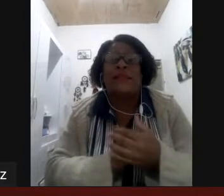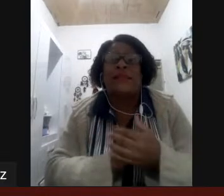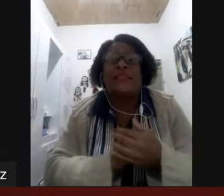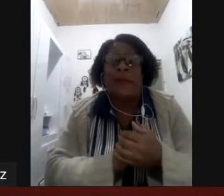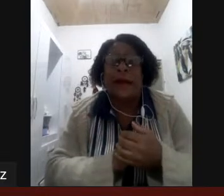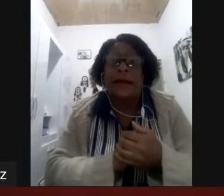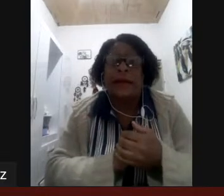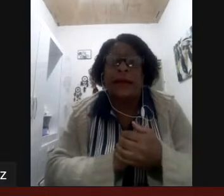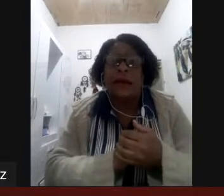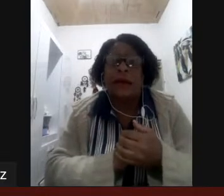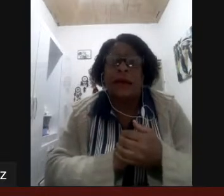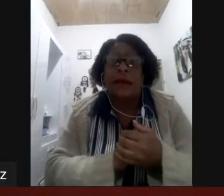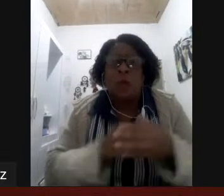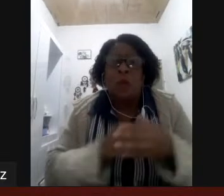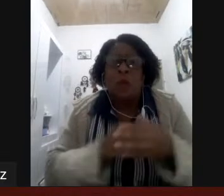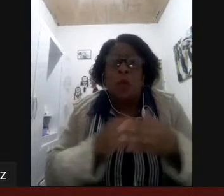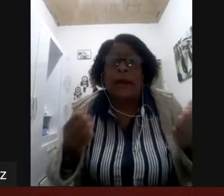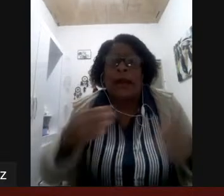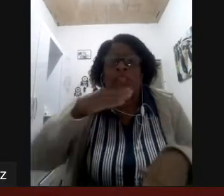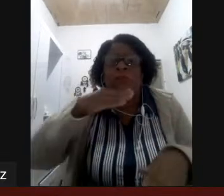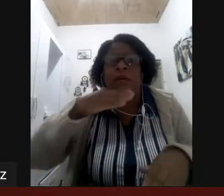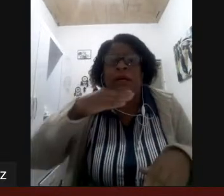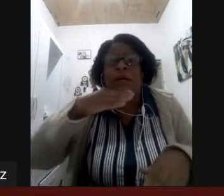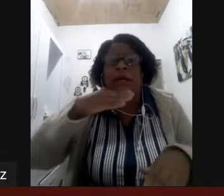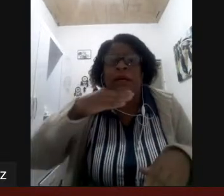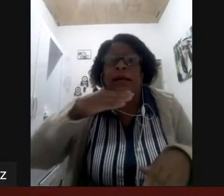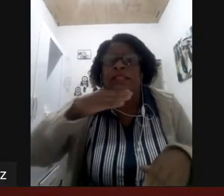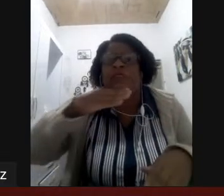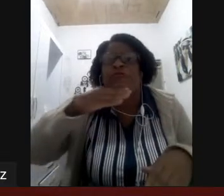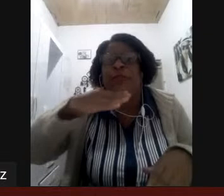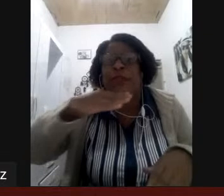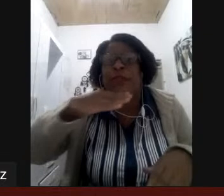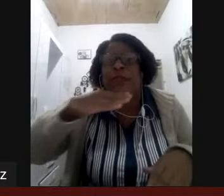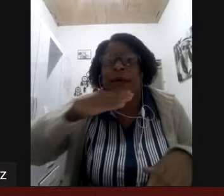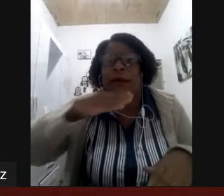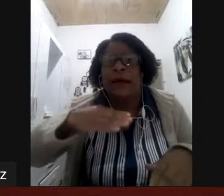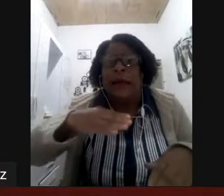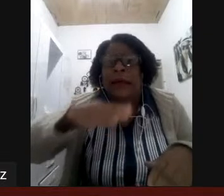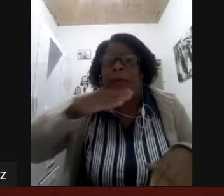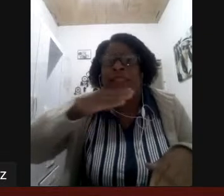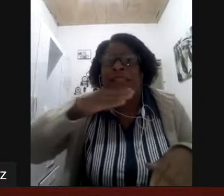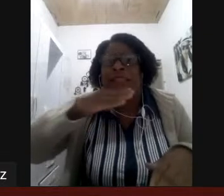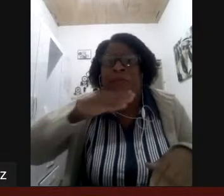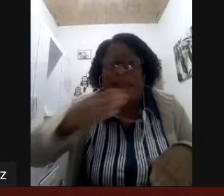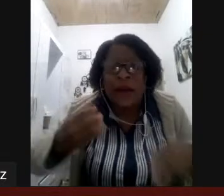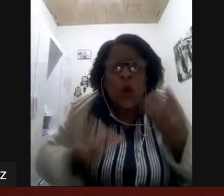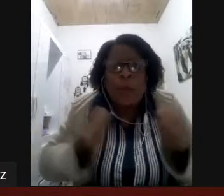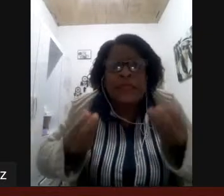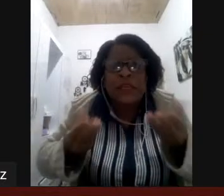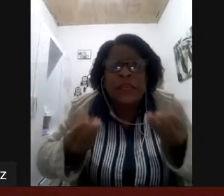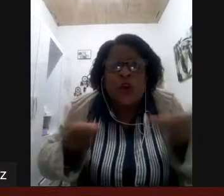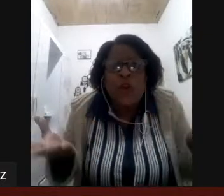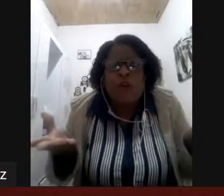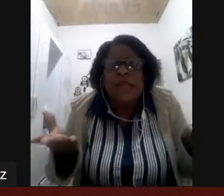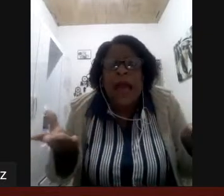de manga ué Ana camisa de manga você quer fruta? manga camisa de manga? como assim? como que eu vou usar?